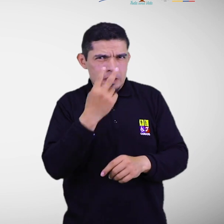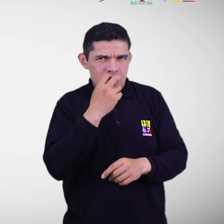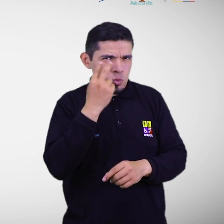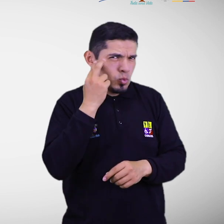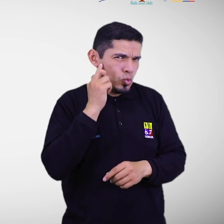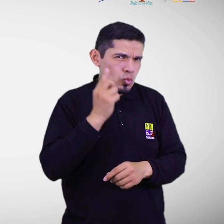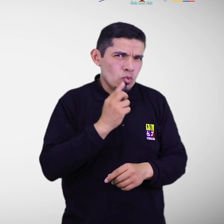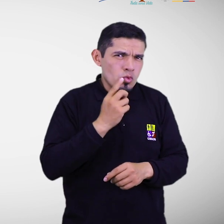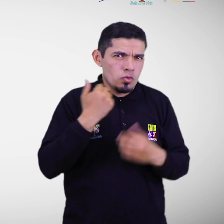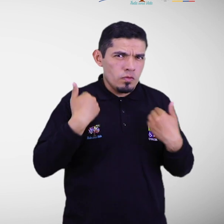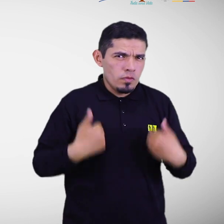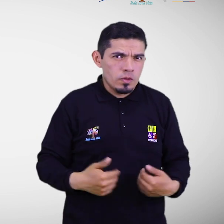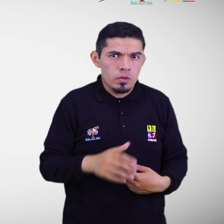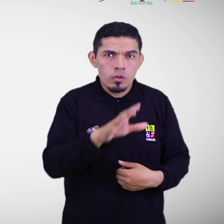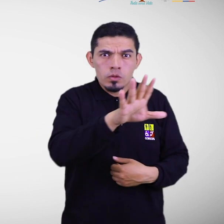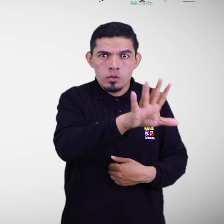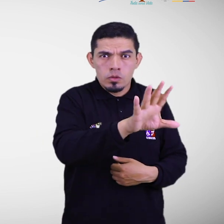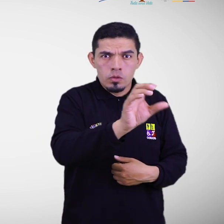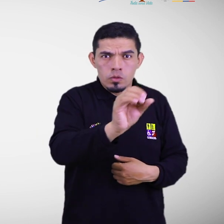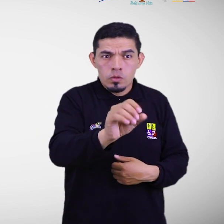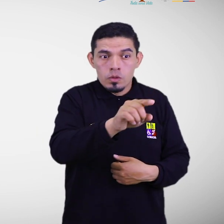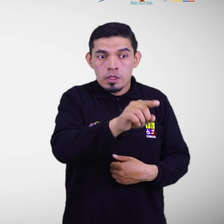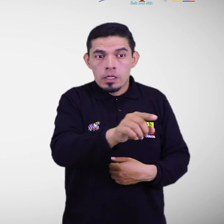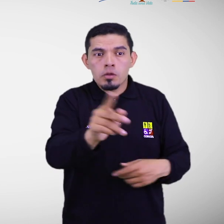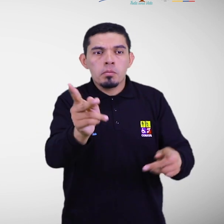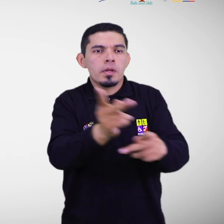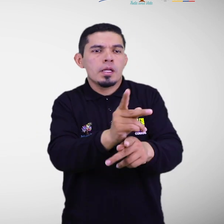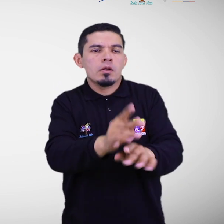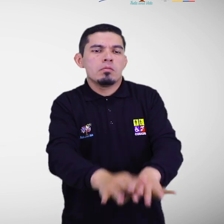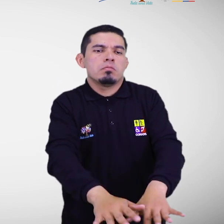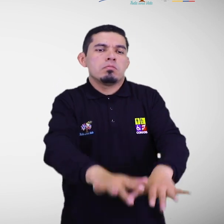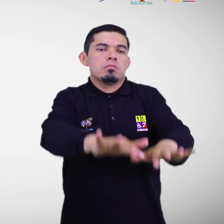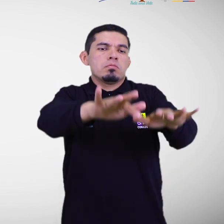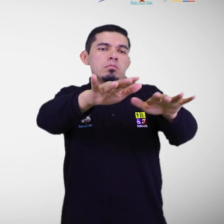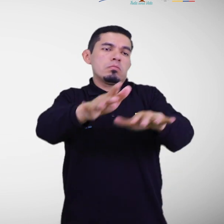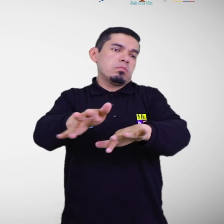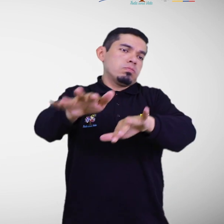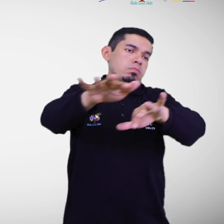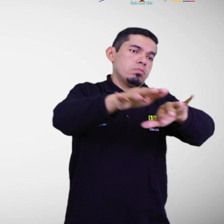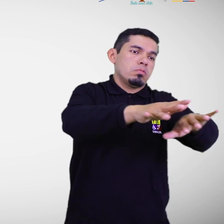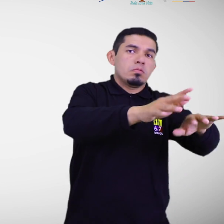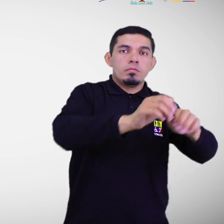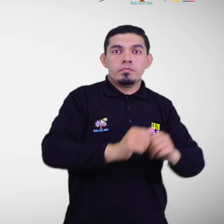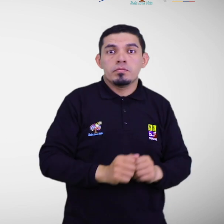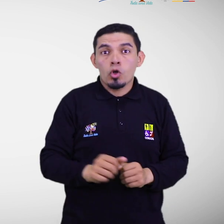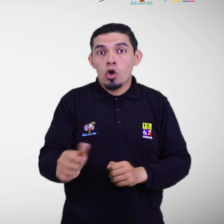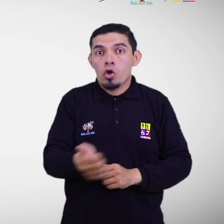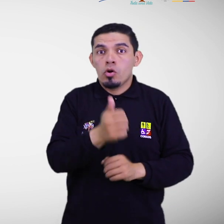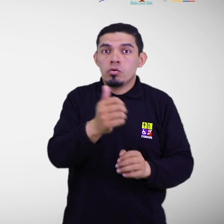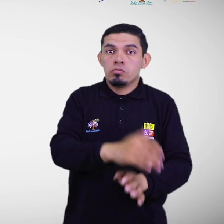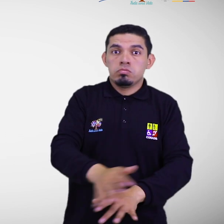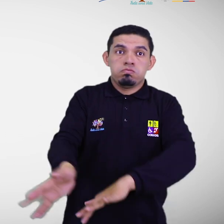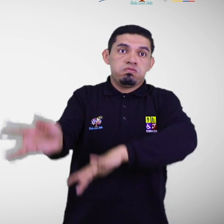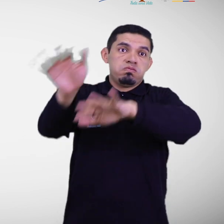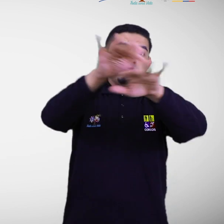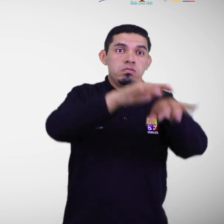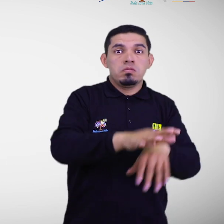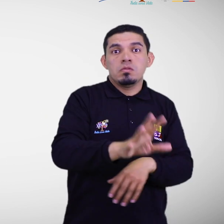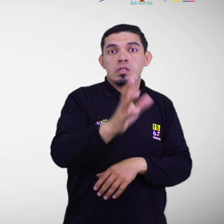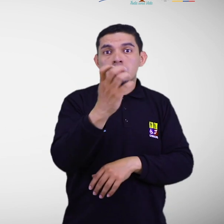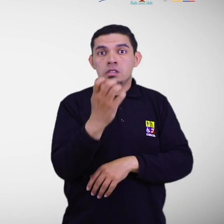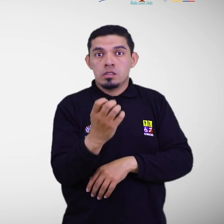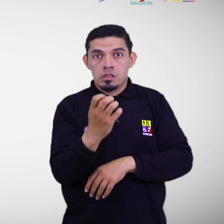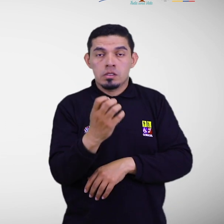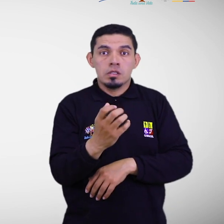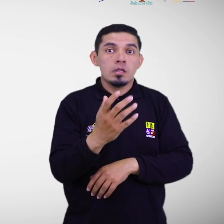sólo podrían estar expuestas a la amenaza de inundación 7, a la amenaza de tsunami 15 y a la amenaza sísmica la